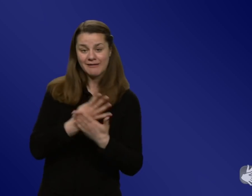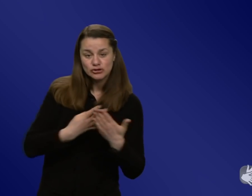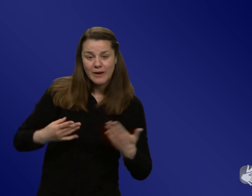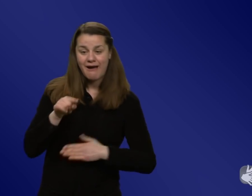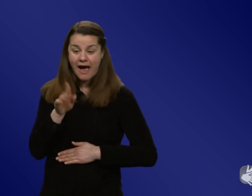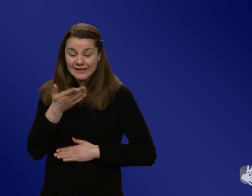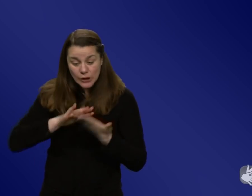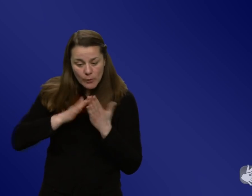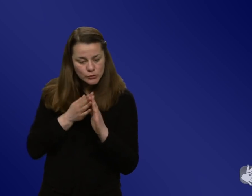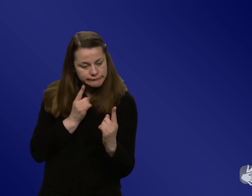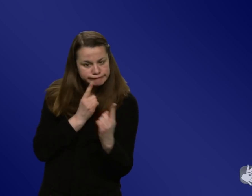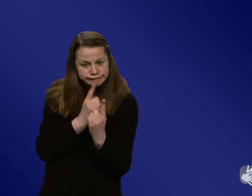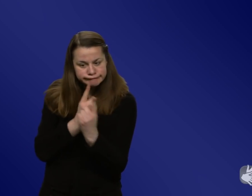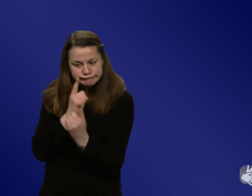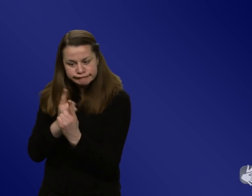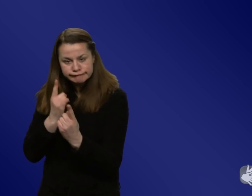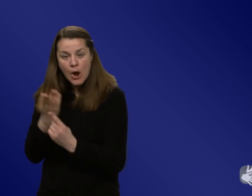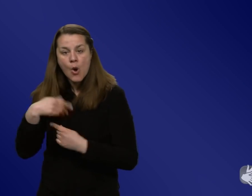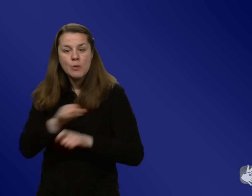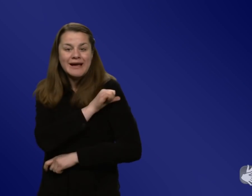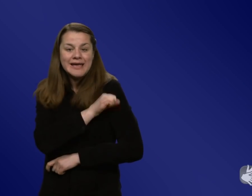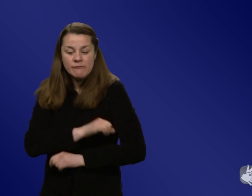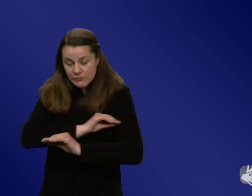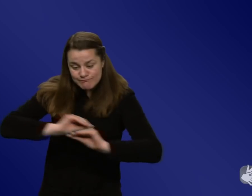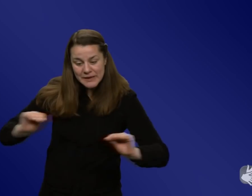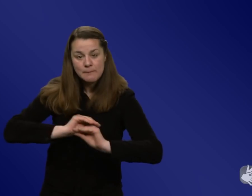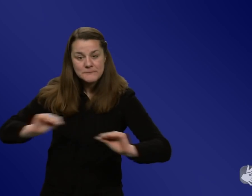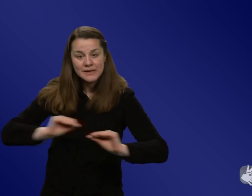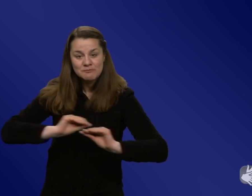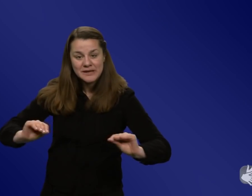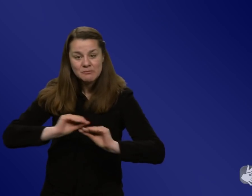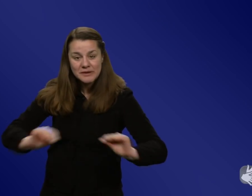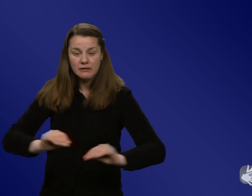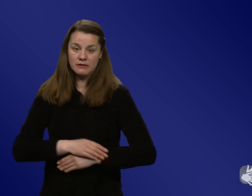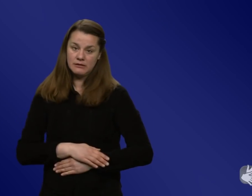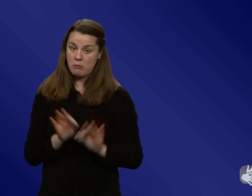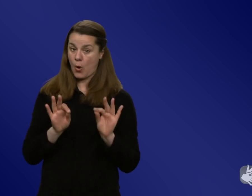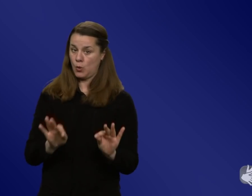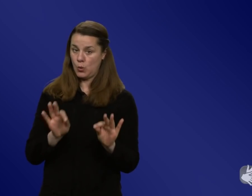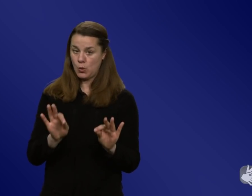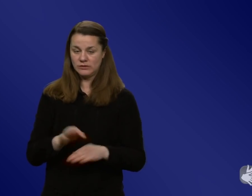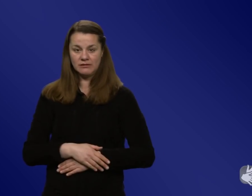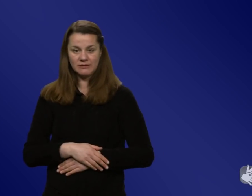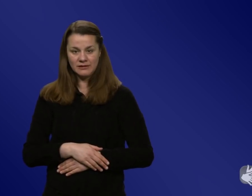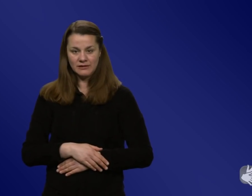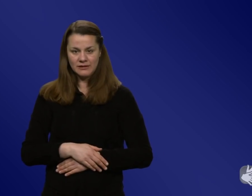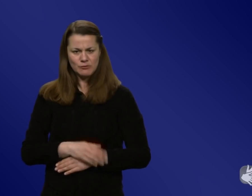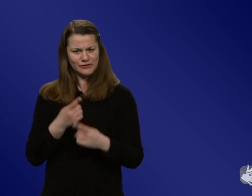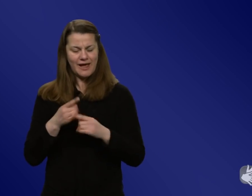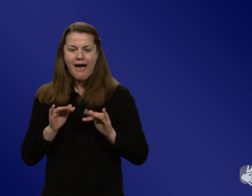ansprechen und über das Impfen informieren. Das hat natürlich eine ganz andere Glaubwürdigkeit. Man hat eine ganz andere Basis, sowohl